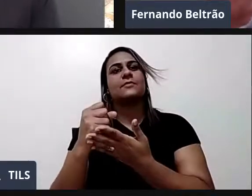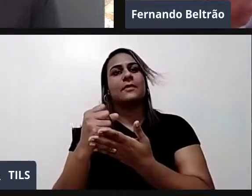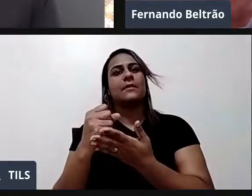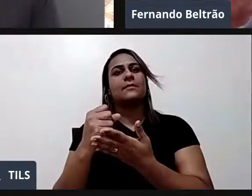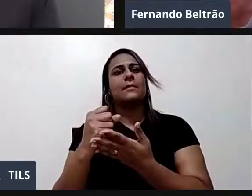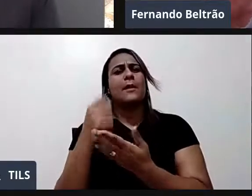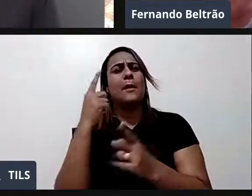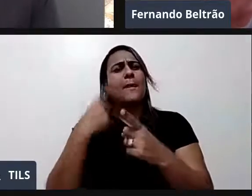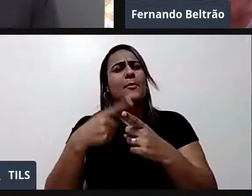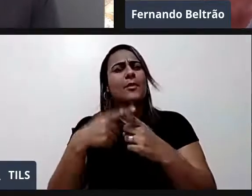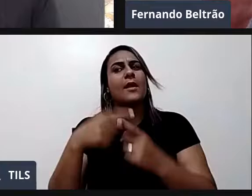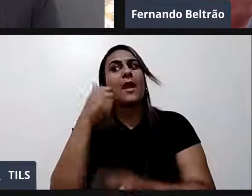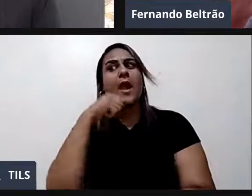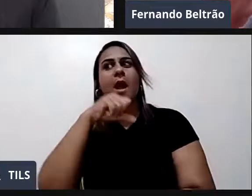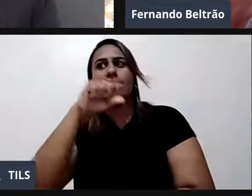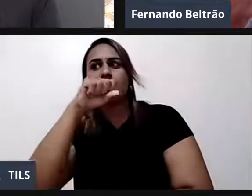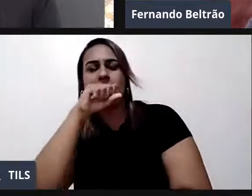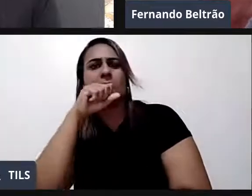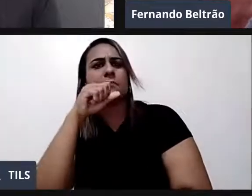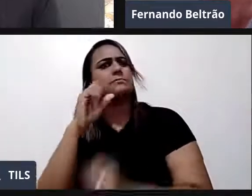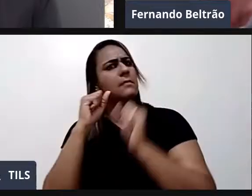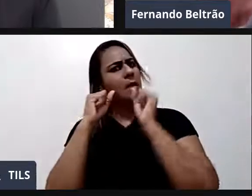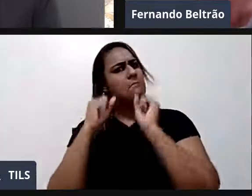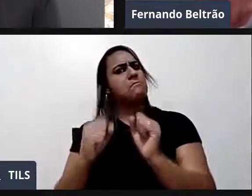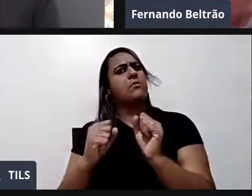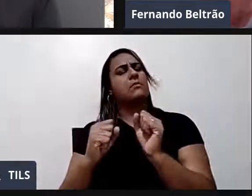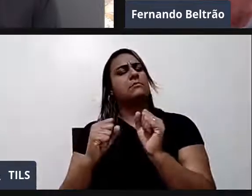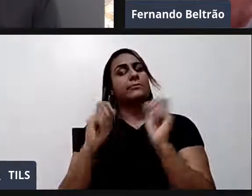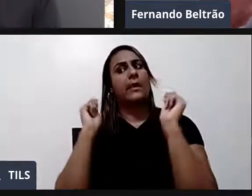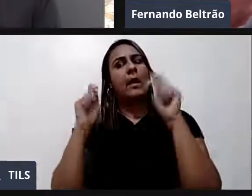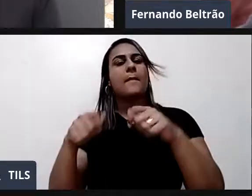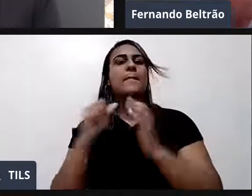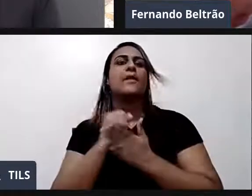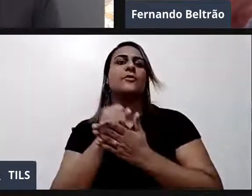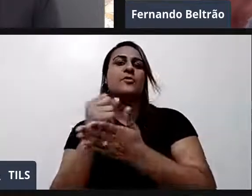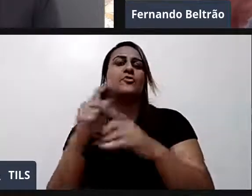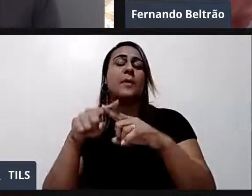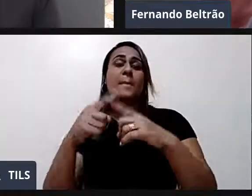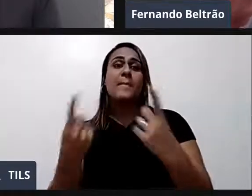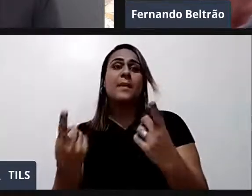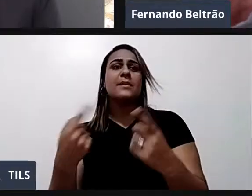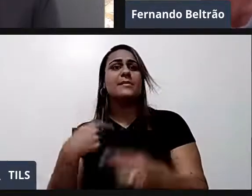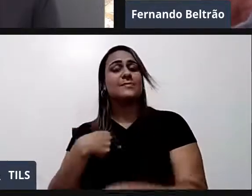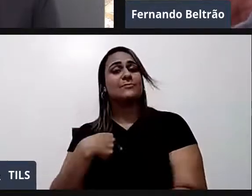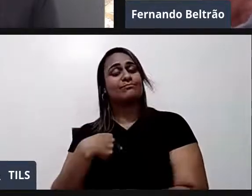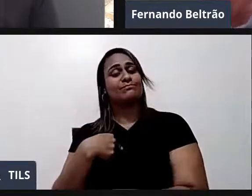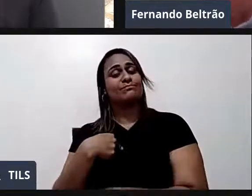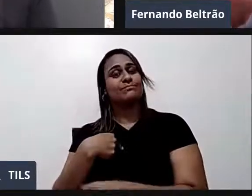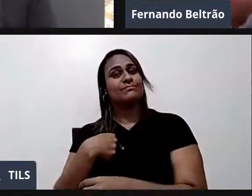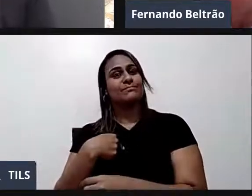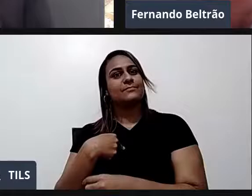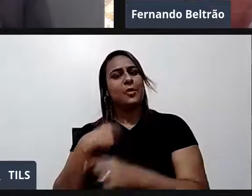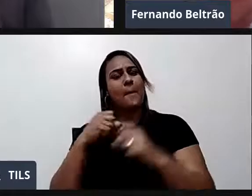ser um instrumento tradutor. A mãe dele. Pode prover um livro para ele. Mas eu posso. Dizer para ele. Acredite.